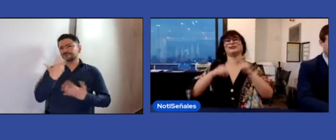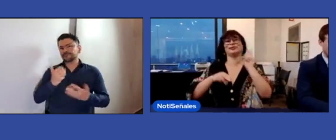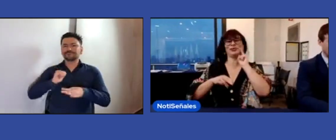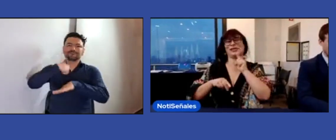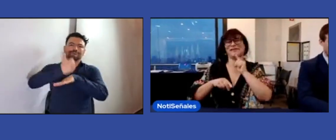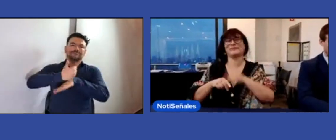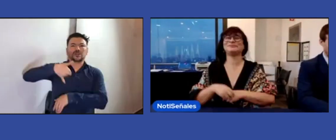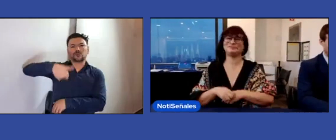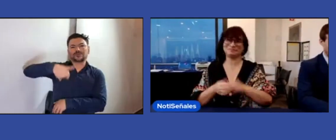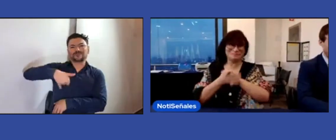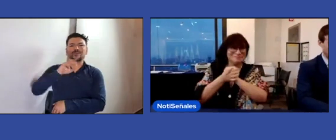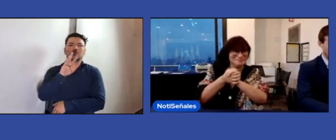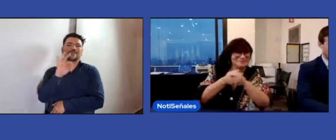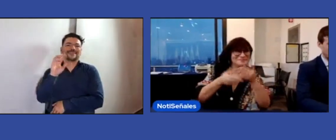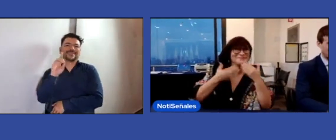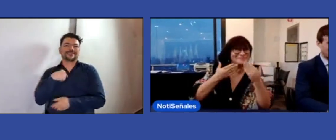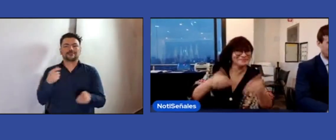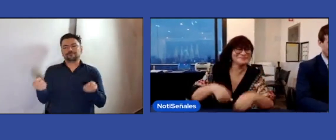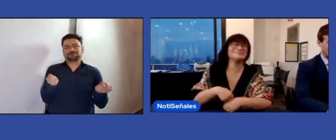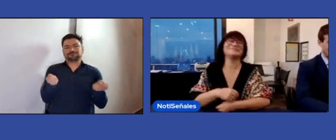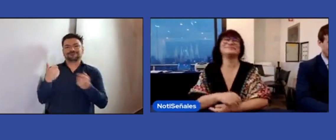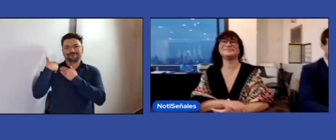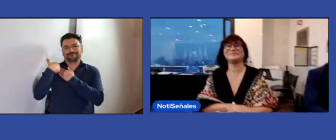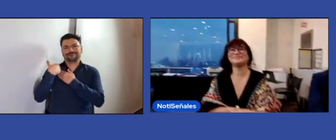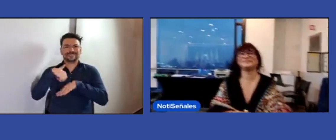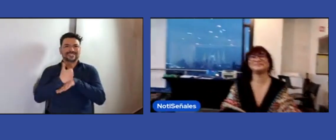la CEO de la Federación Mundial de Sordos.